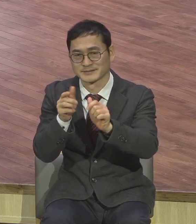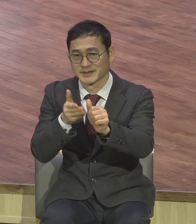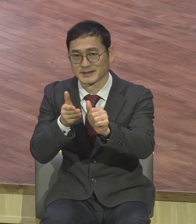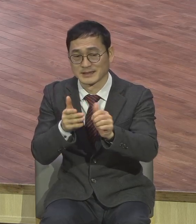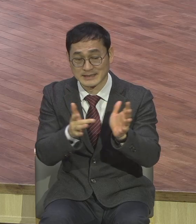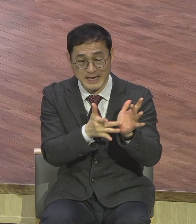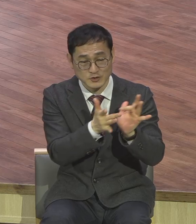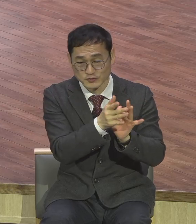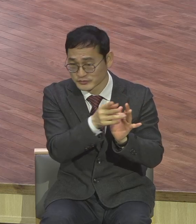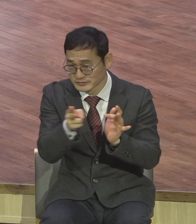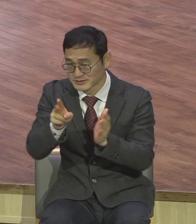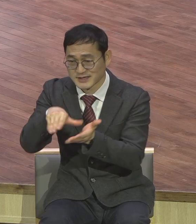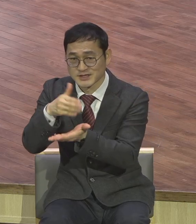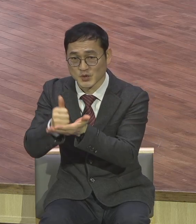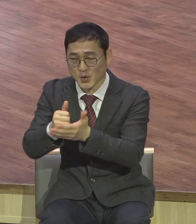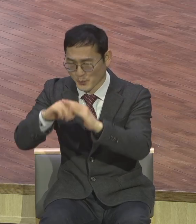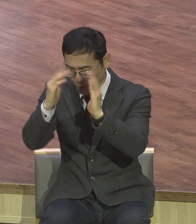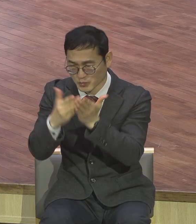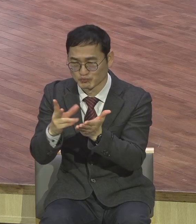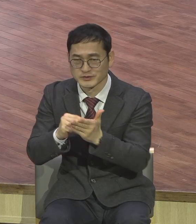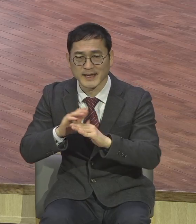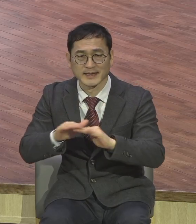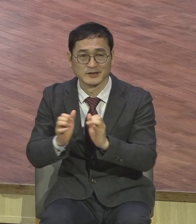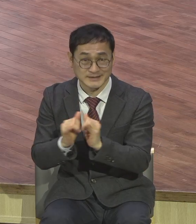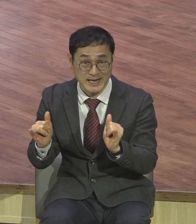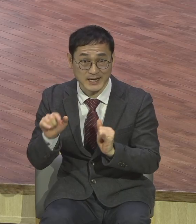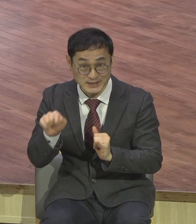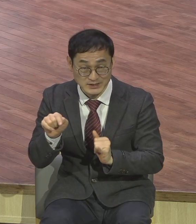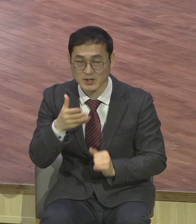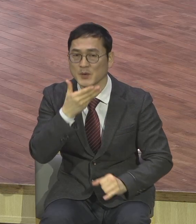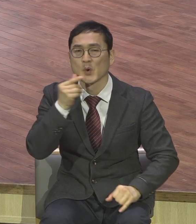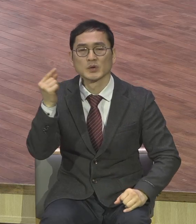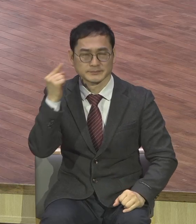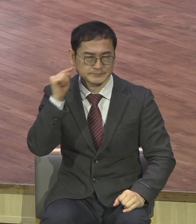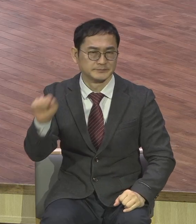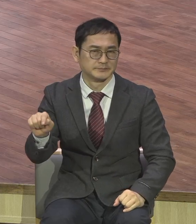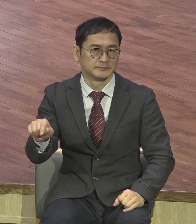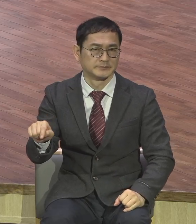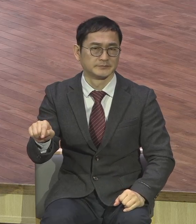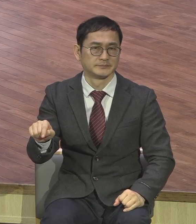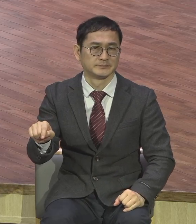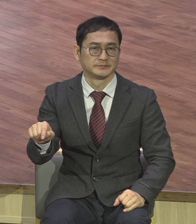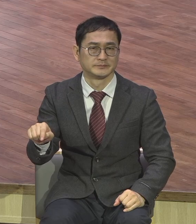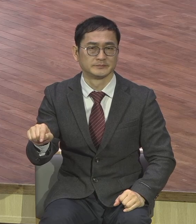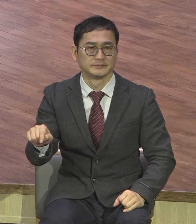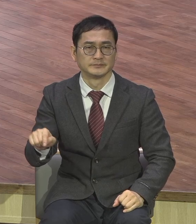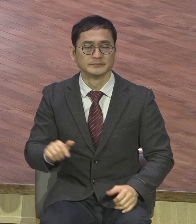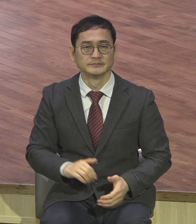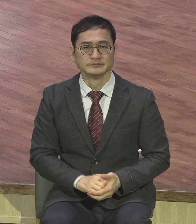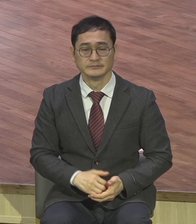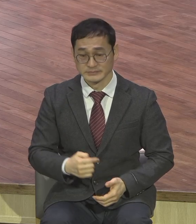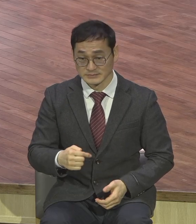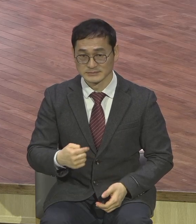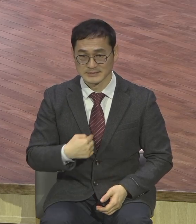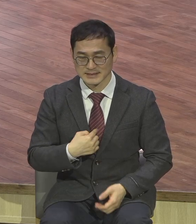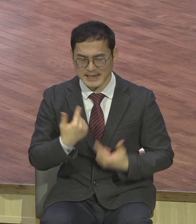인생 모든 문제 해결자 이게 참 보험이에요 아멘 이 고백을 여러분은 매일 하세요